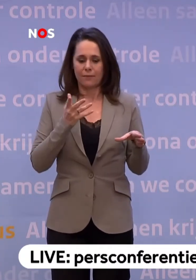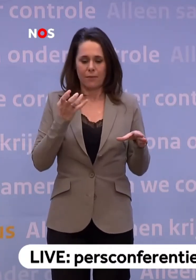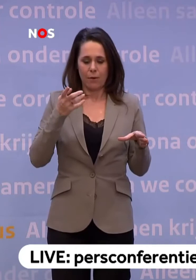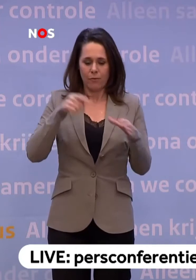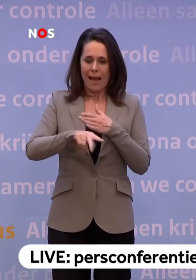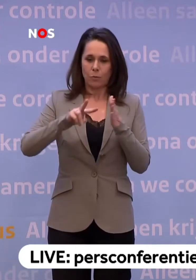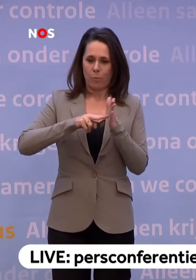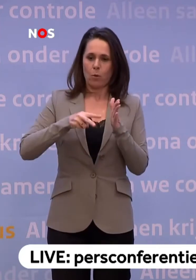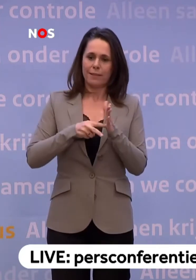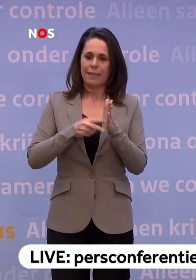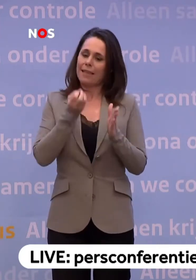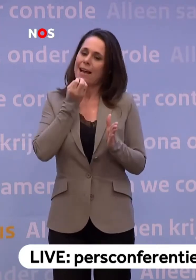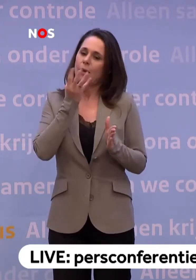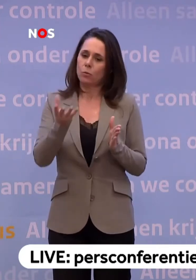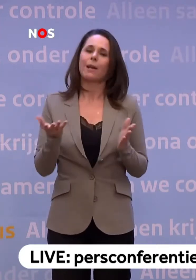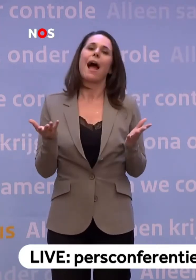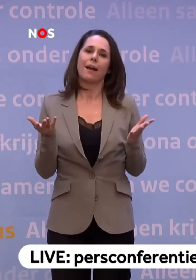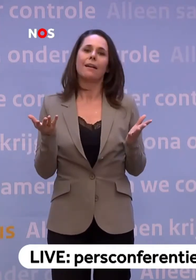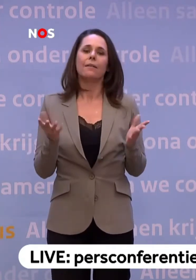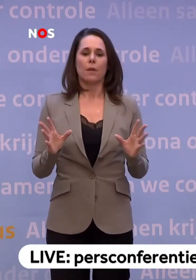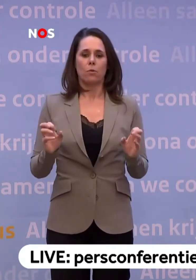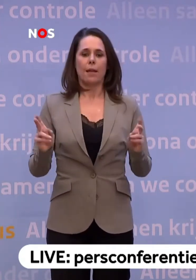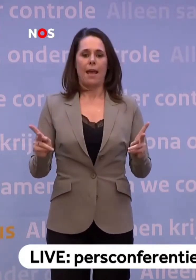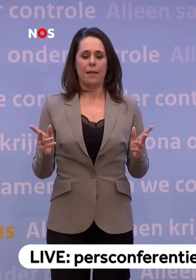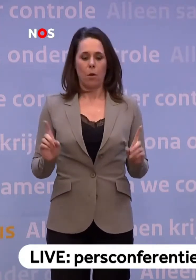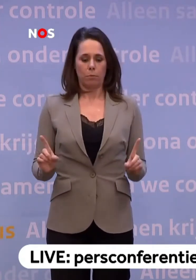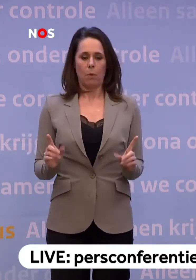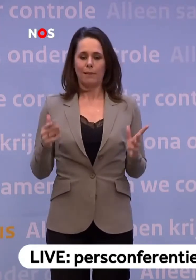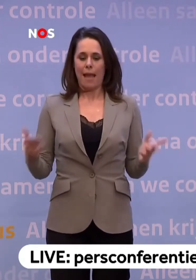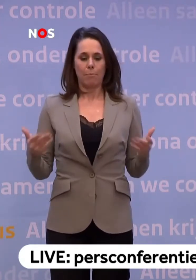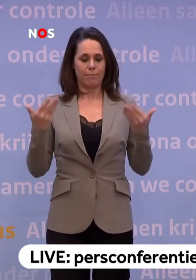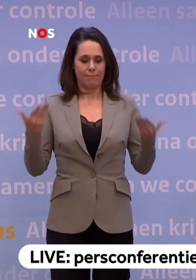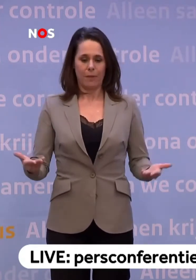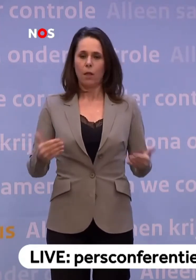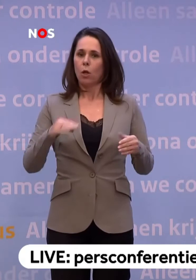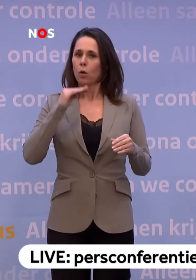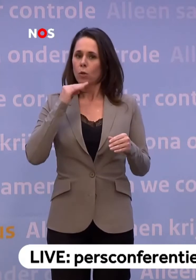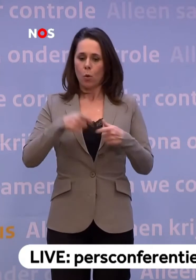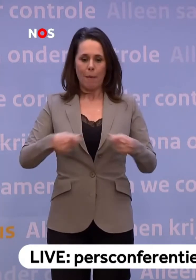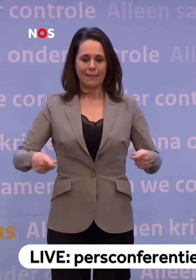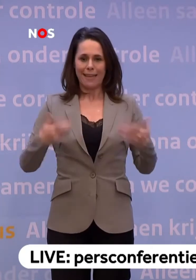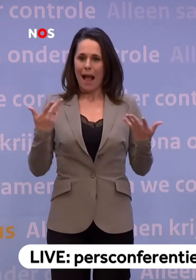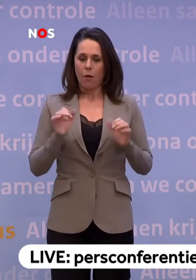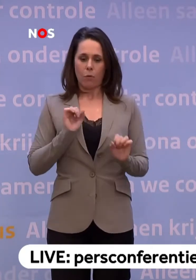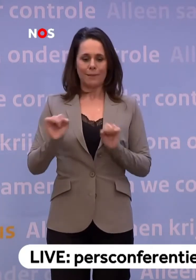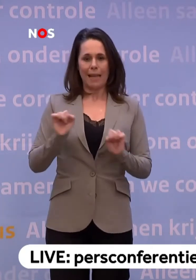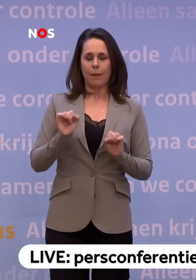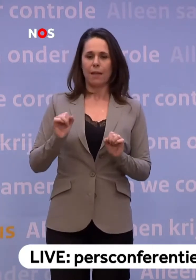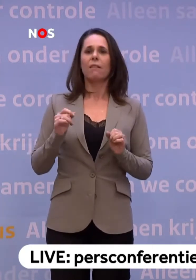vanuit de politiek een uitspraak over... ...oké, op het moment dat je niet meer beschikt over genoeg materieel, wat dan?